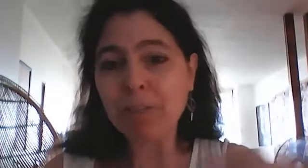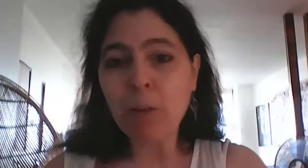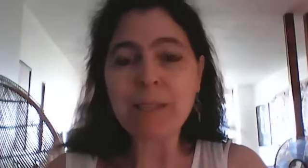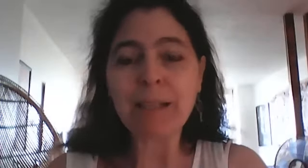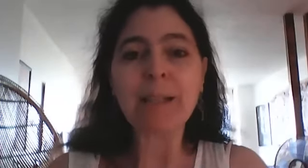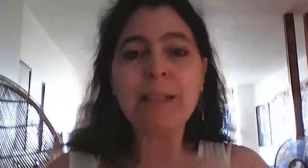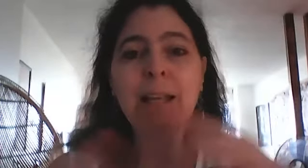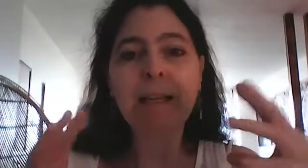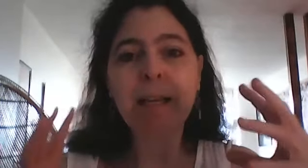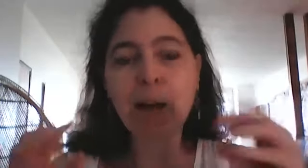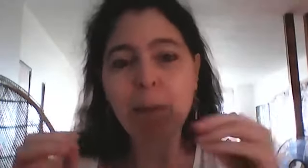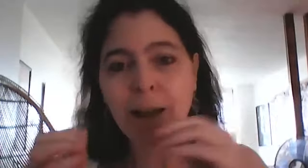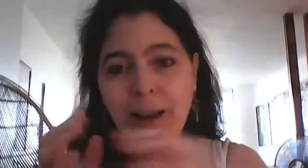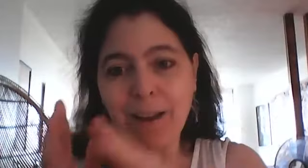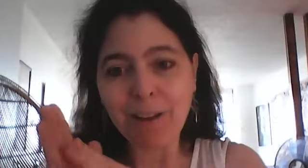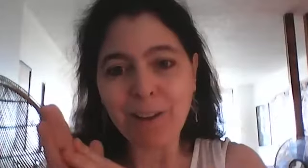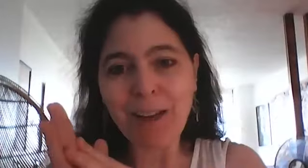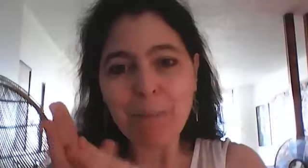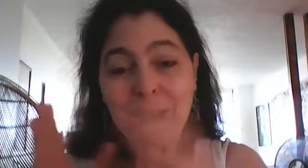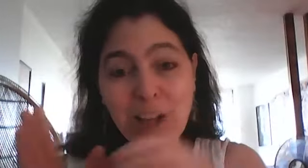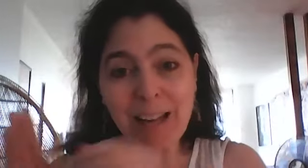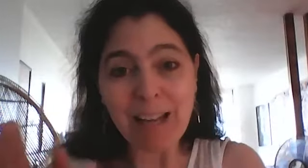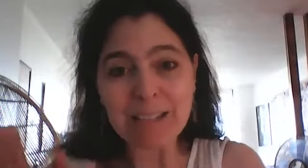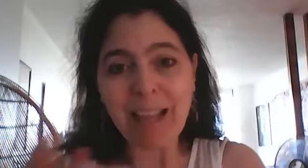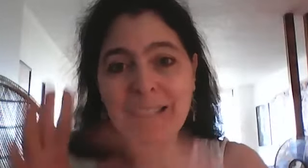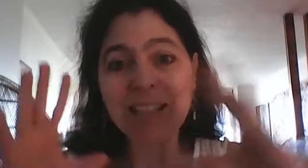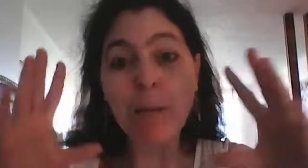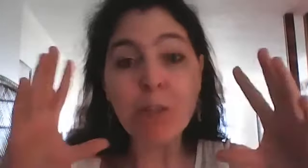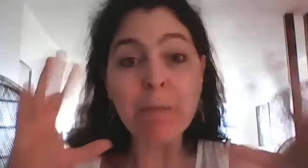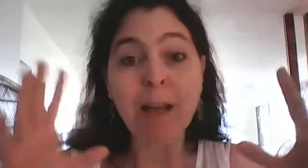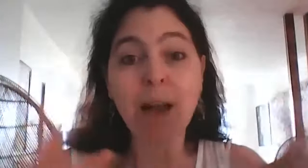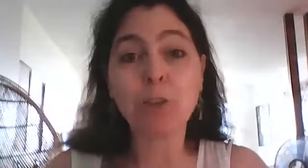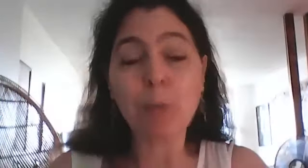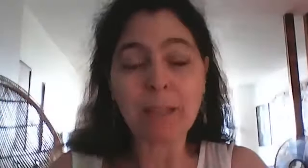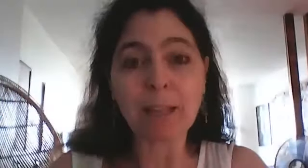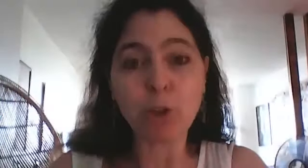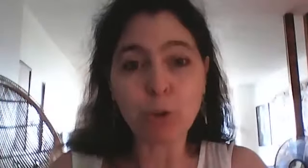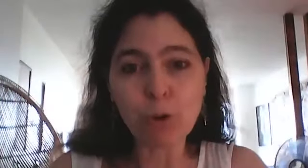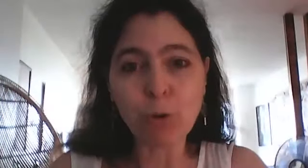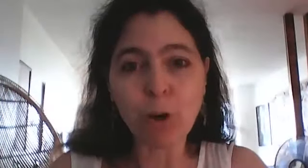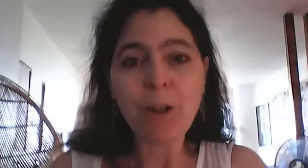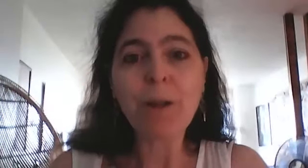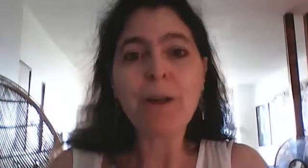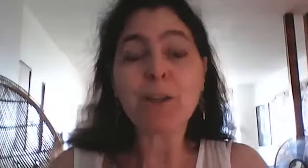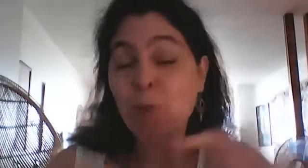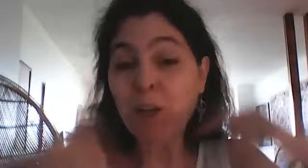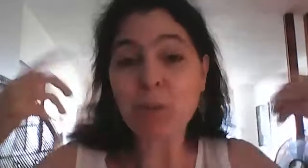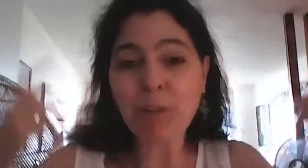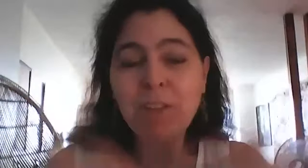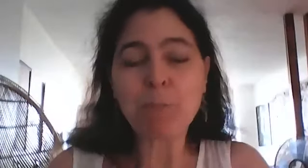développé sa technique comment après ça elle l'enseigne c'est comme un séminaire de week-end de deux jours que moi j'ai suivi il